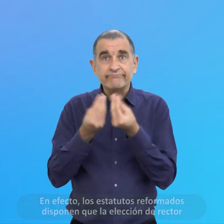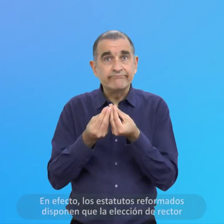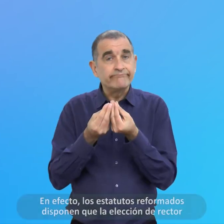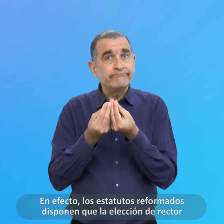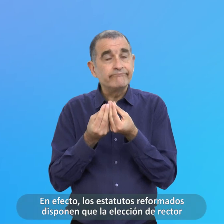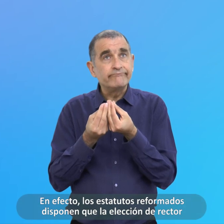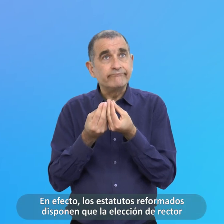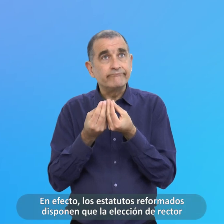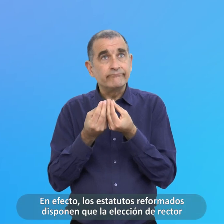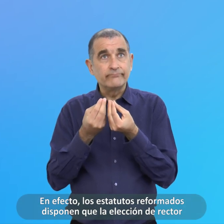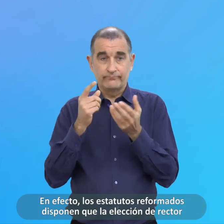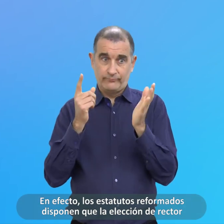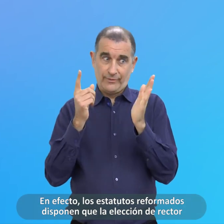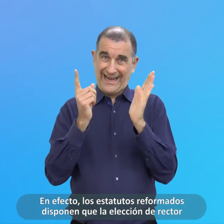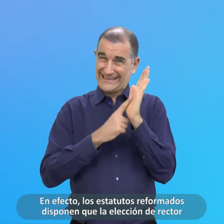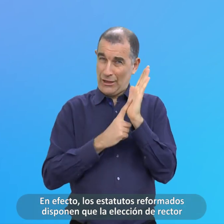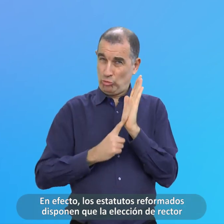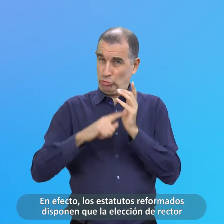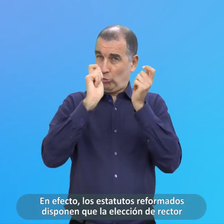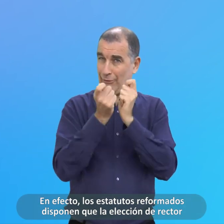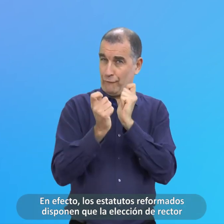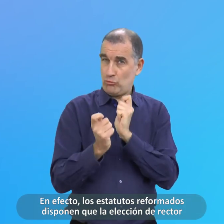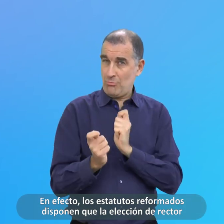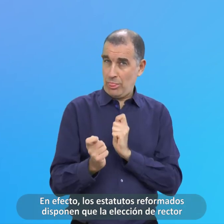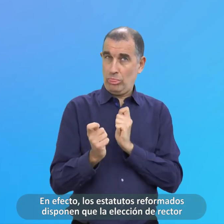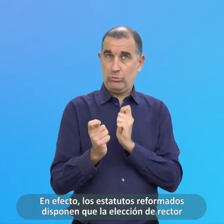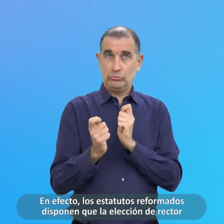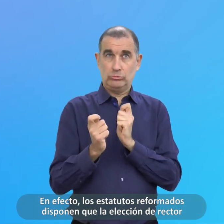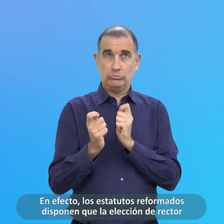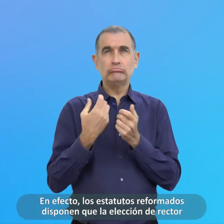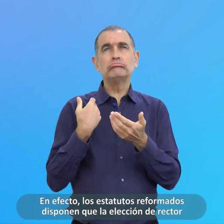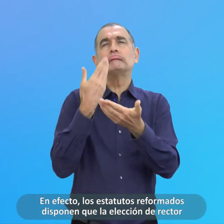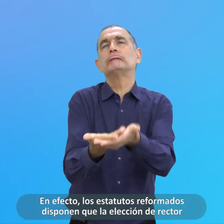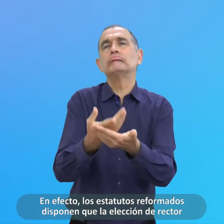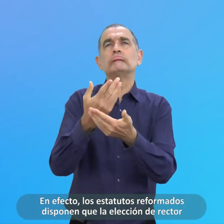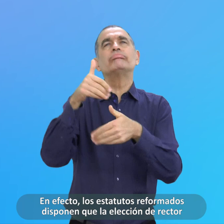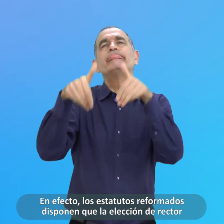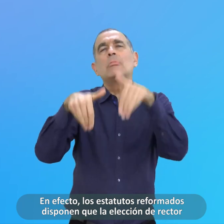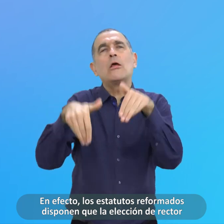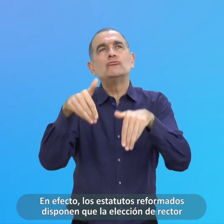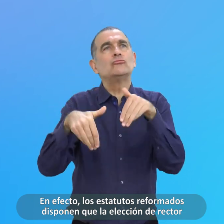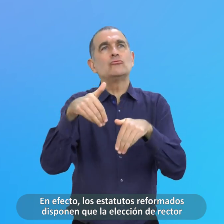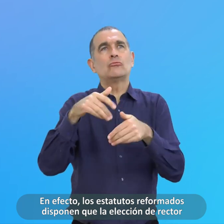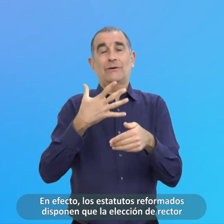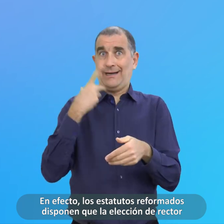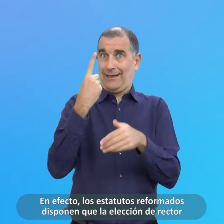En efecto Los Estatutos Reformados Disponen Que La